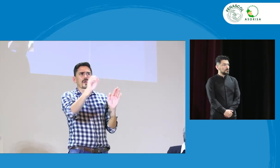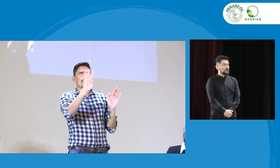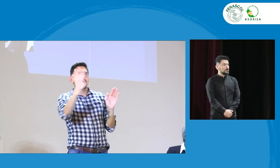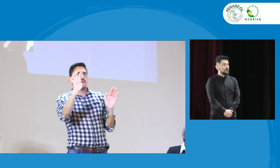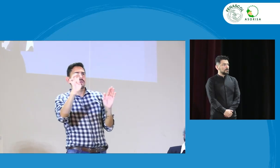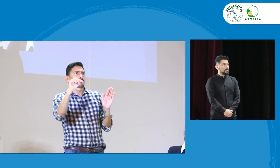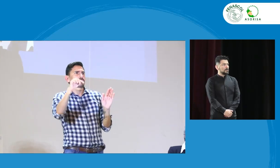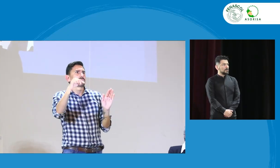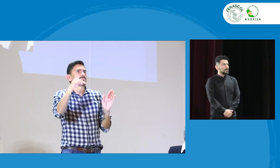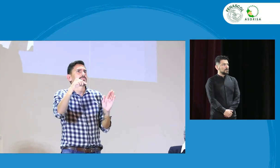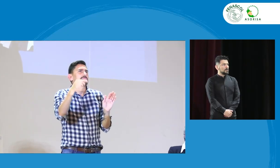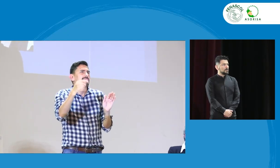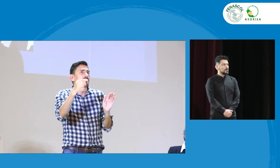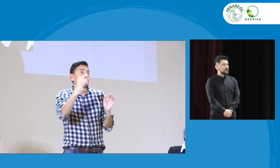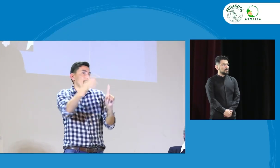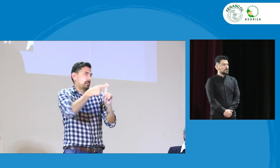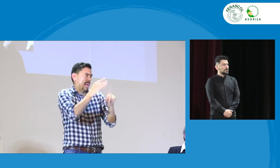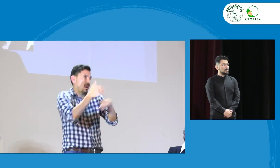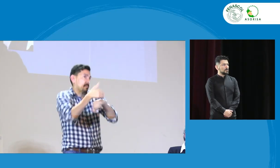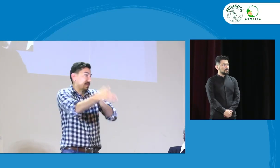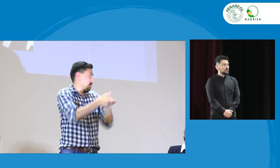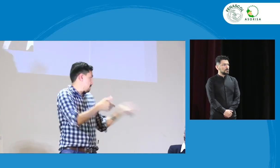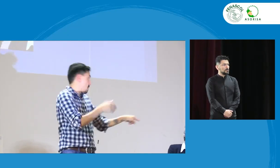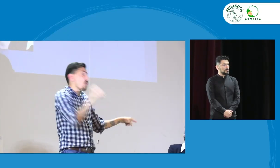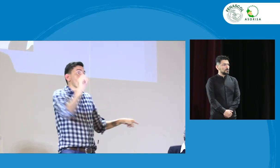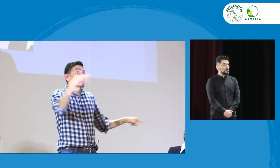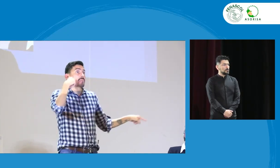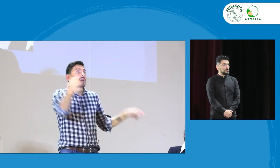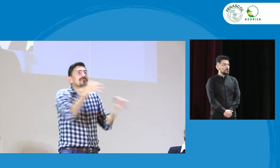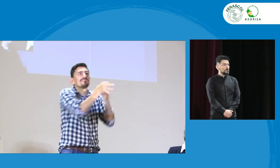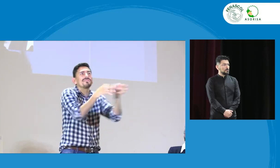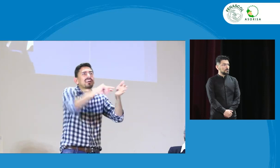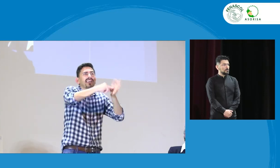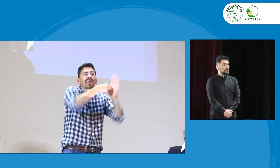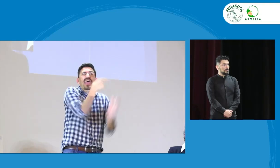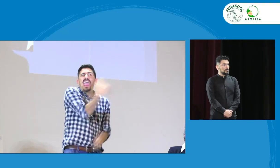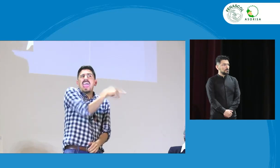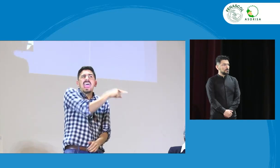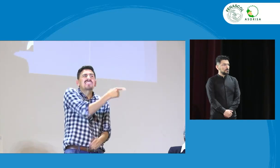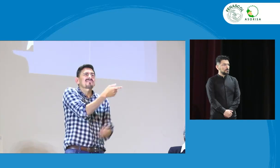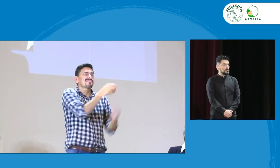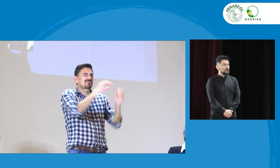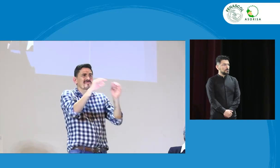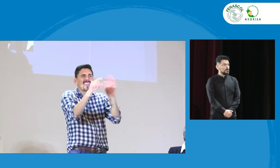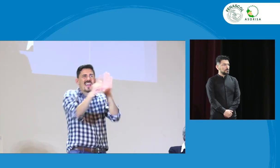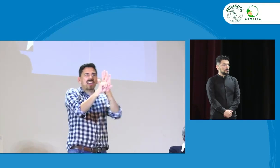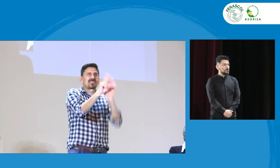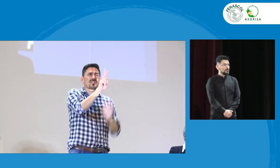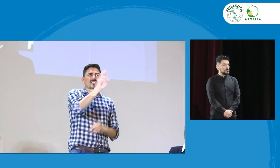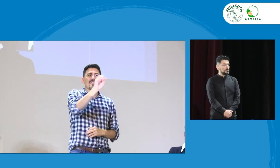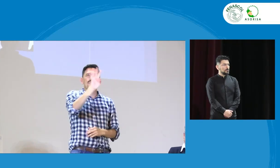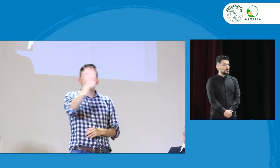que me hace Daniel de la Ley 2049, Luz Mari va a hablar un poco